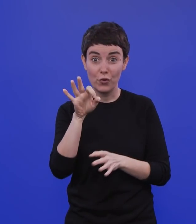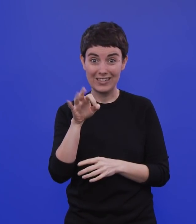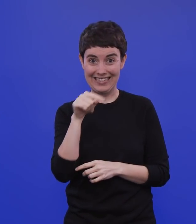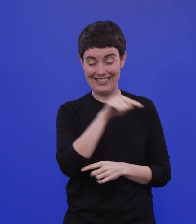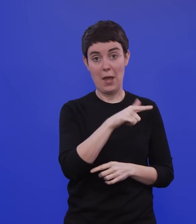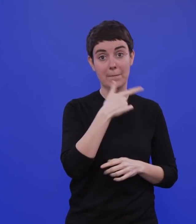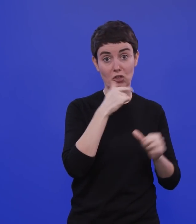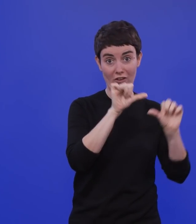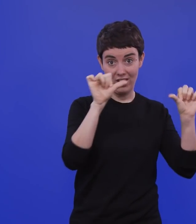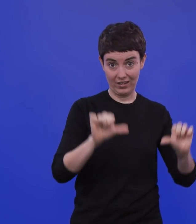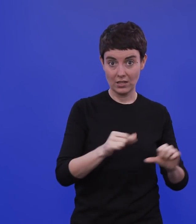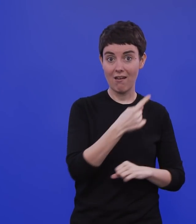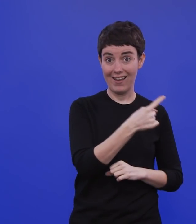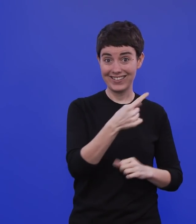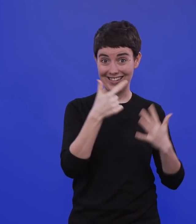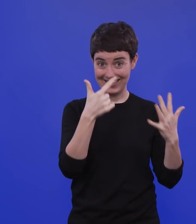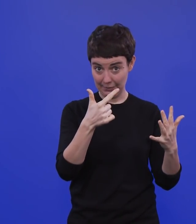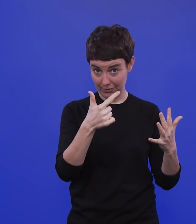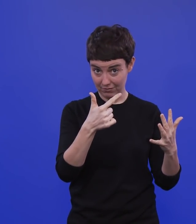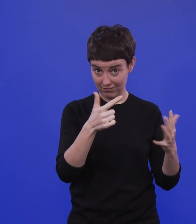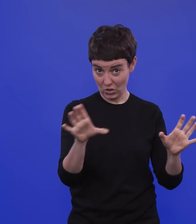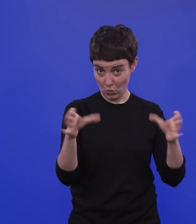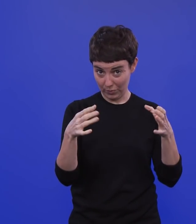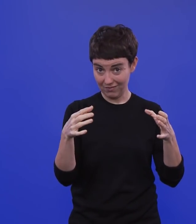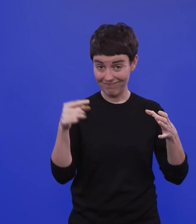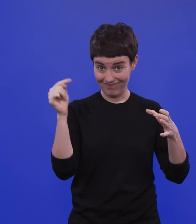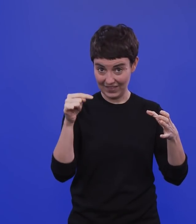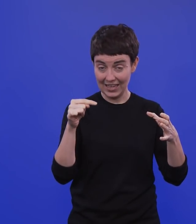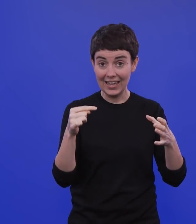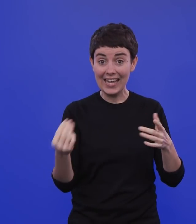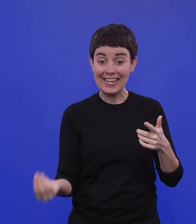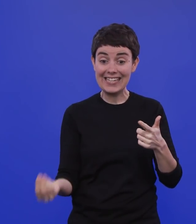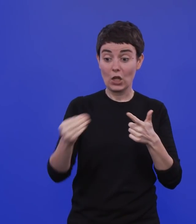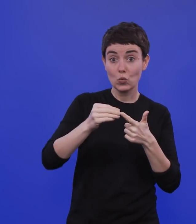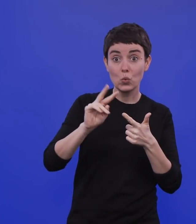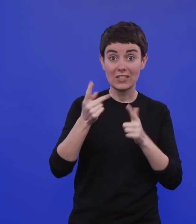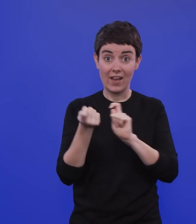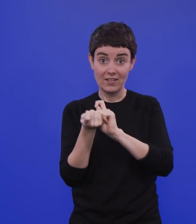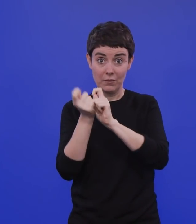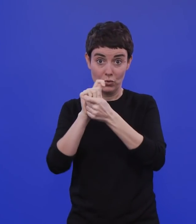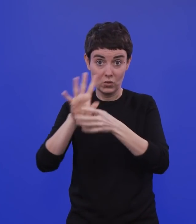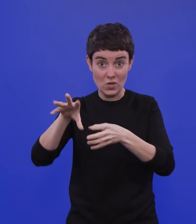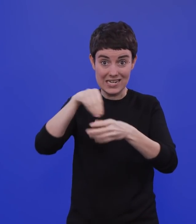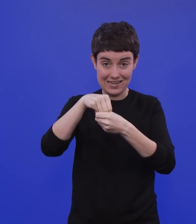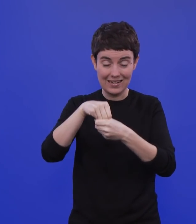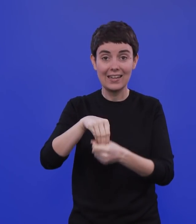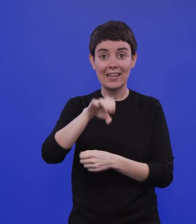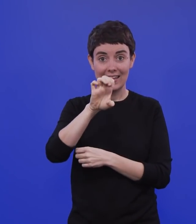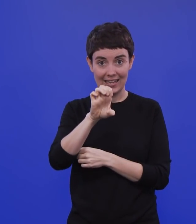-Klade gehören, die sich zusätzlich eine weitere Mutation akquiriert haben, die E484K-Mutation.